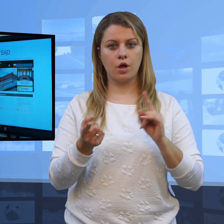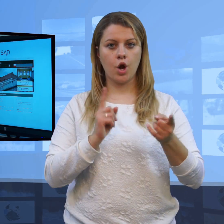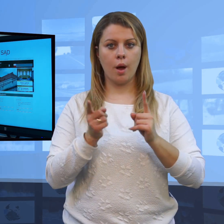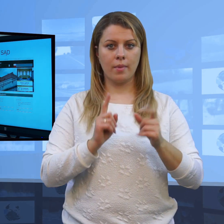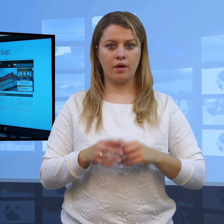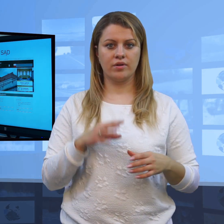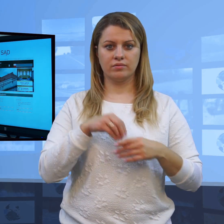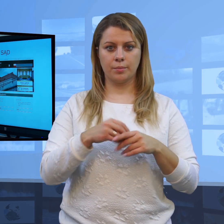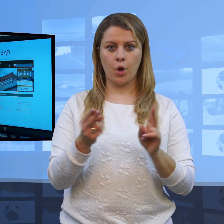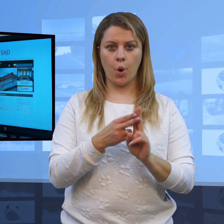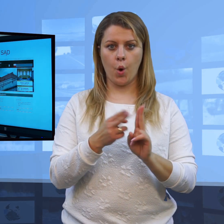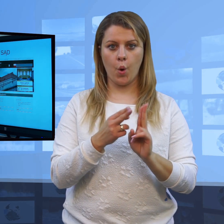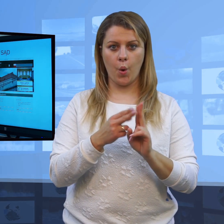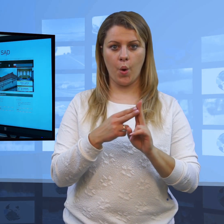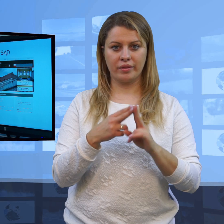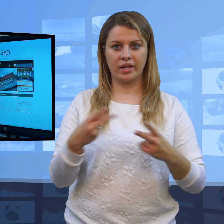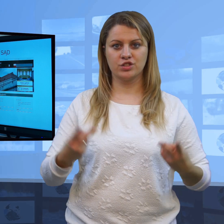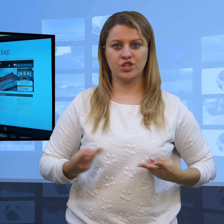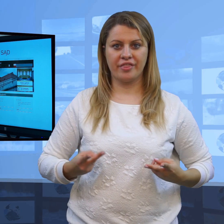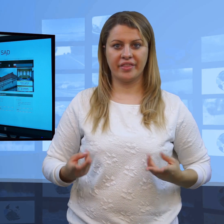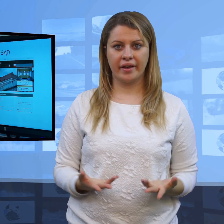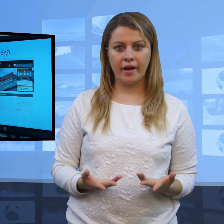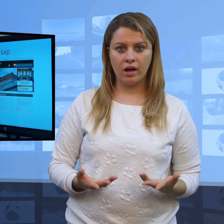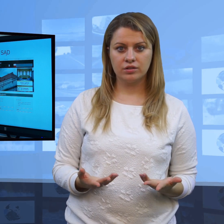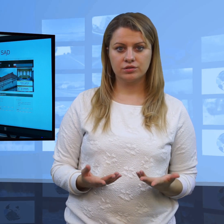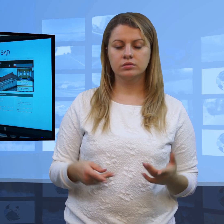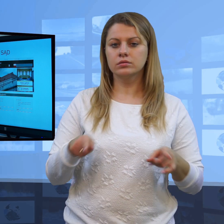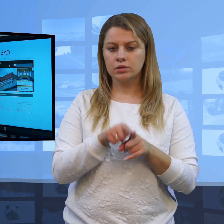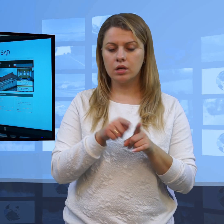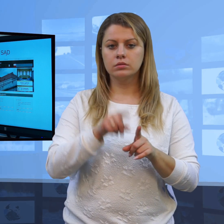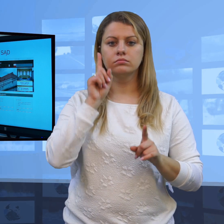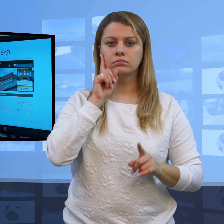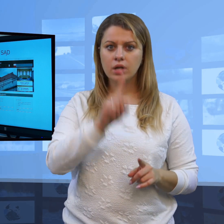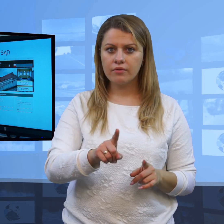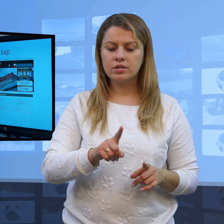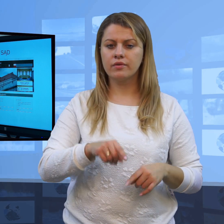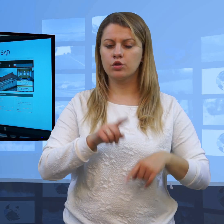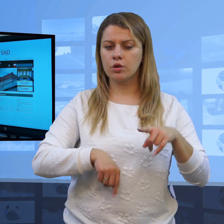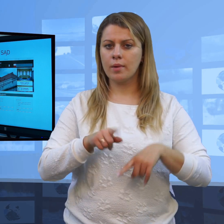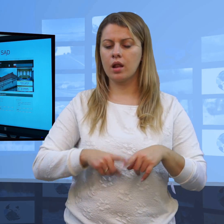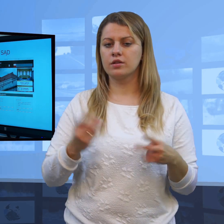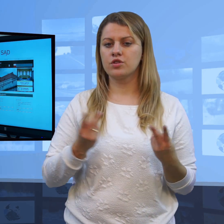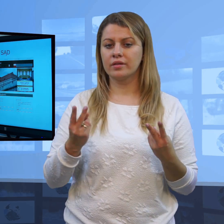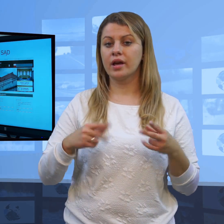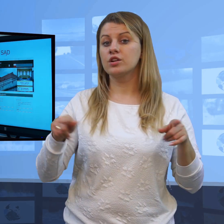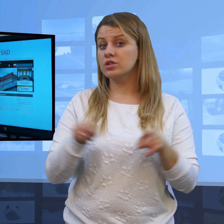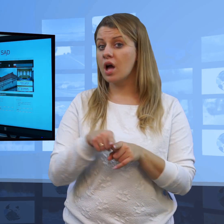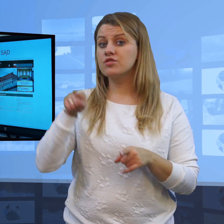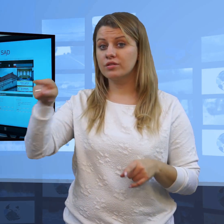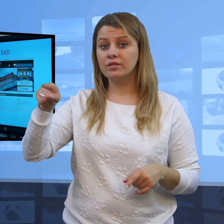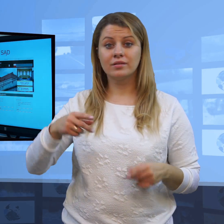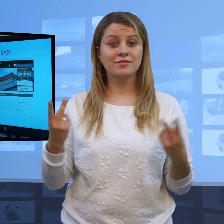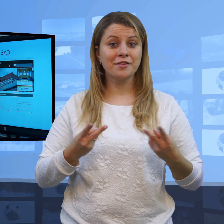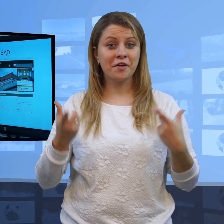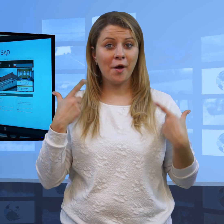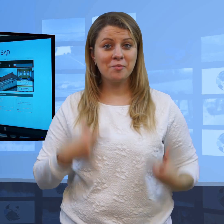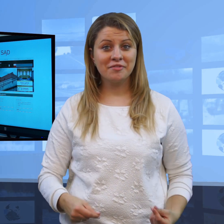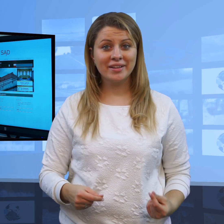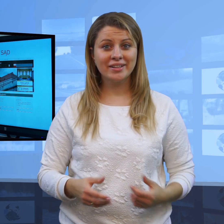jest odpowiedzialna za kontakty z mediami i tradycyjnymi, i z dziennikarzami obywatelskimi, czyli z